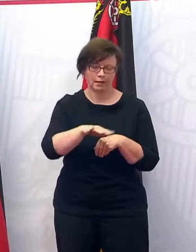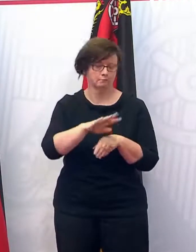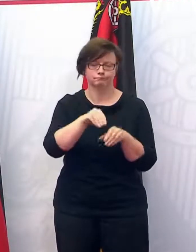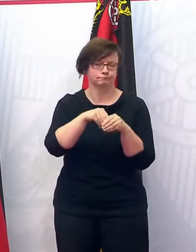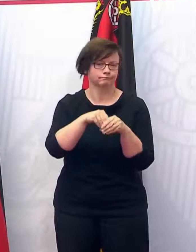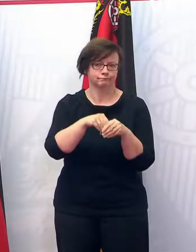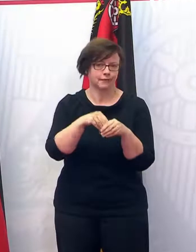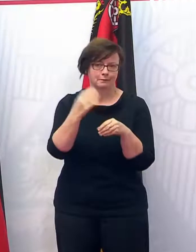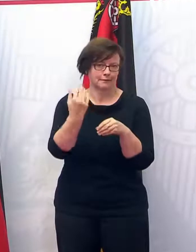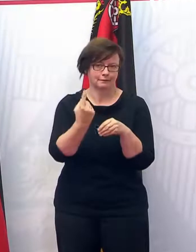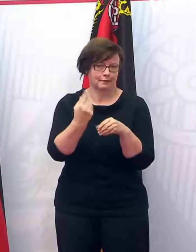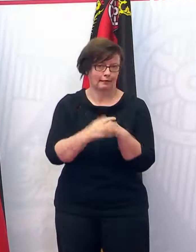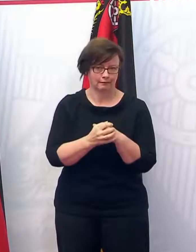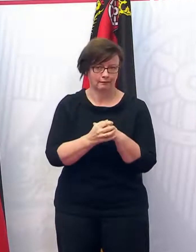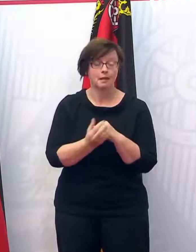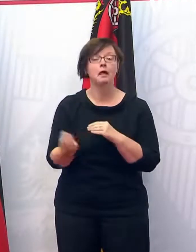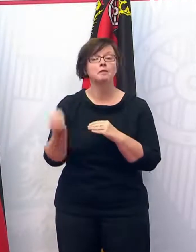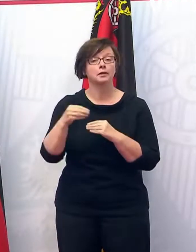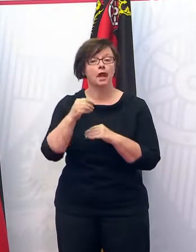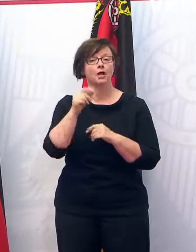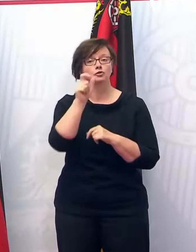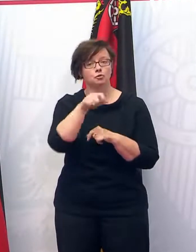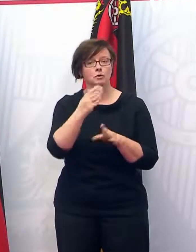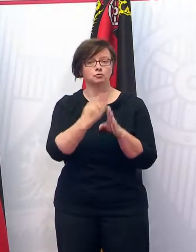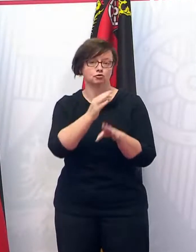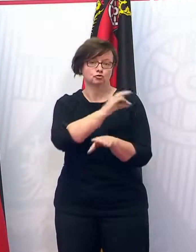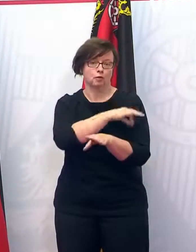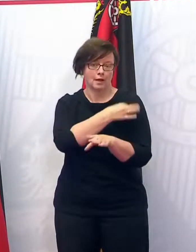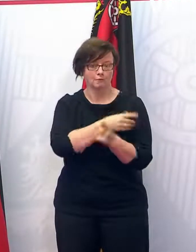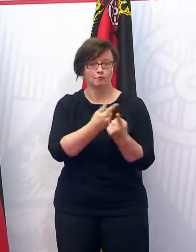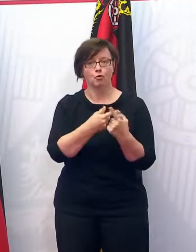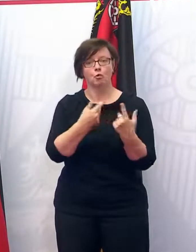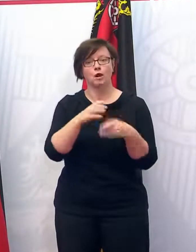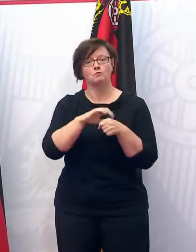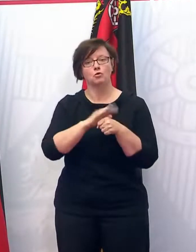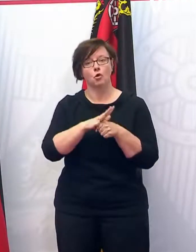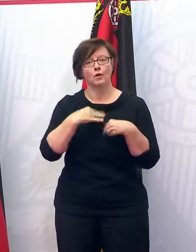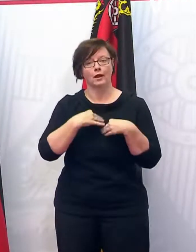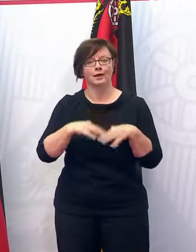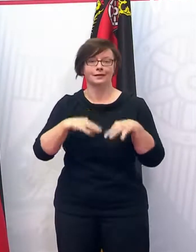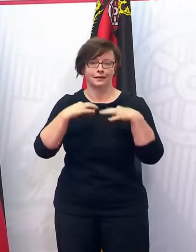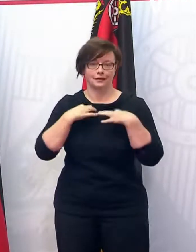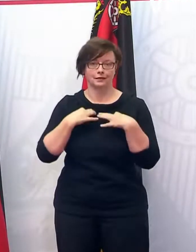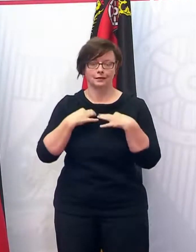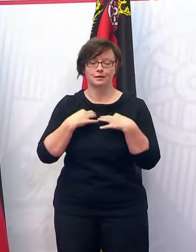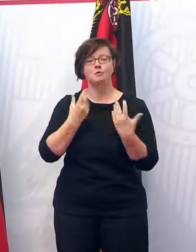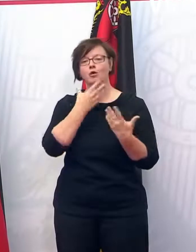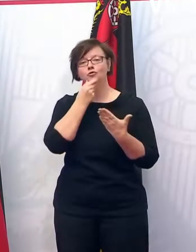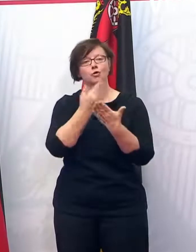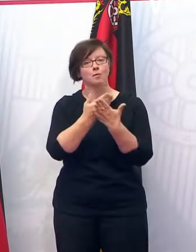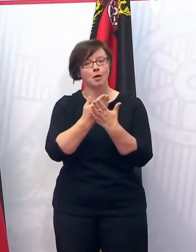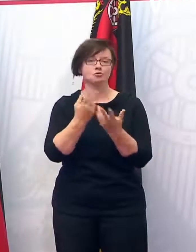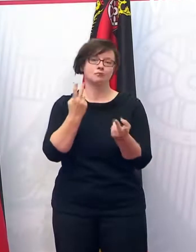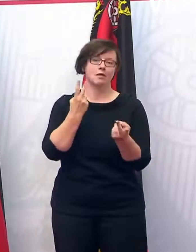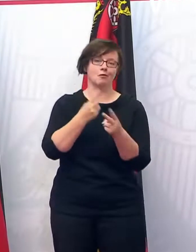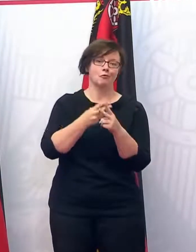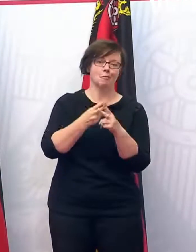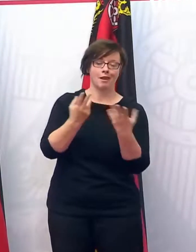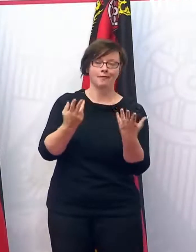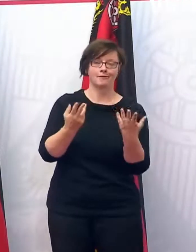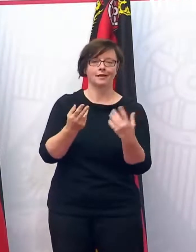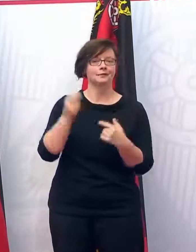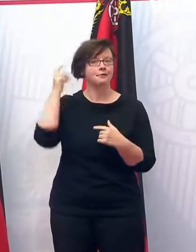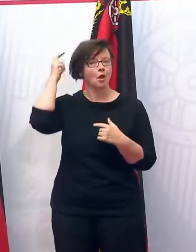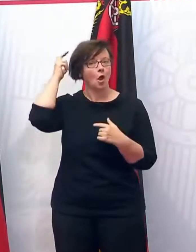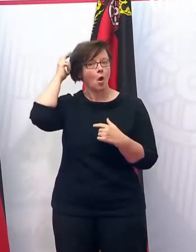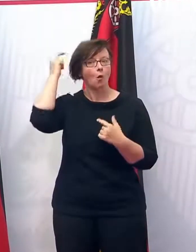mitgezählt. Und dazu kommen auch noch die Menschen, die geimpft sind oder die genesen sind. Ich mache immer ganz schönes Beispiel. In der Regel ist es auf jeden Fall die